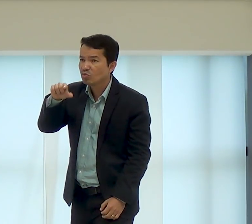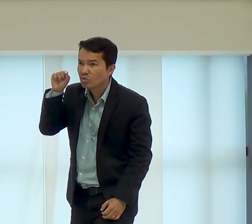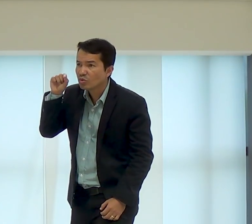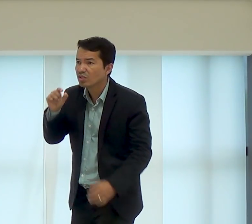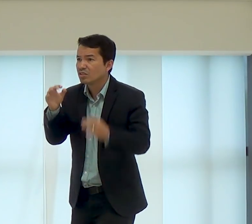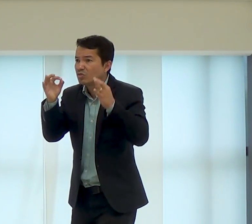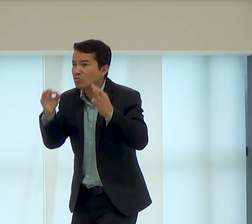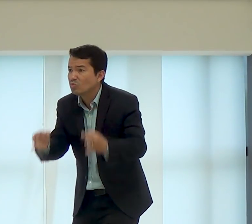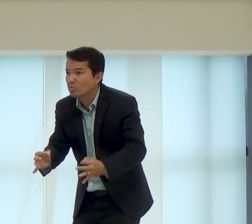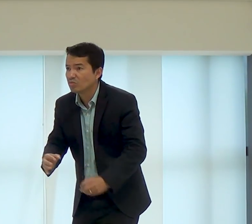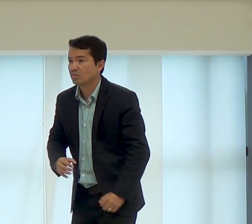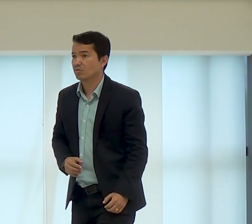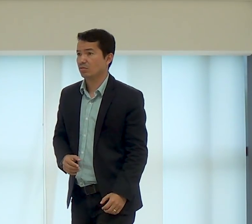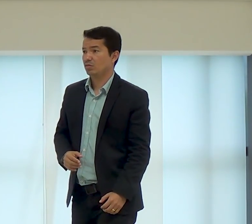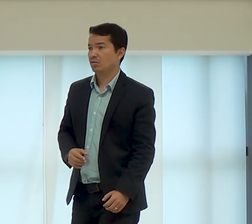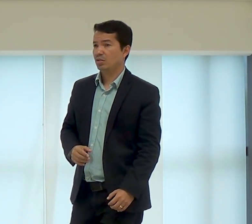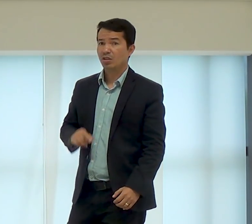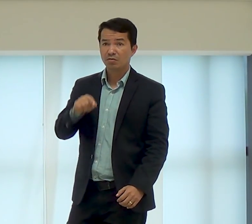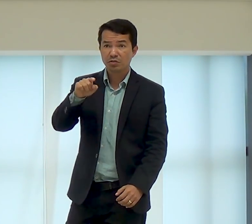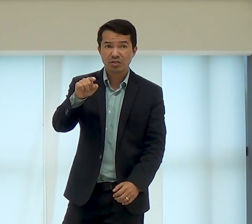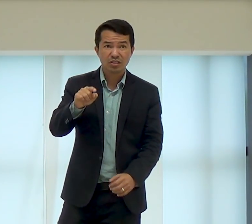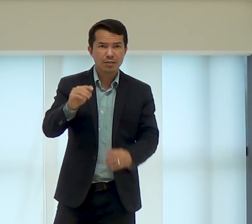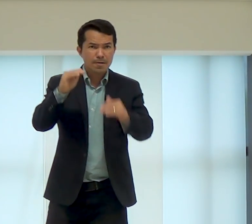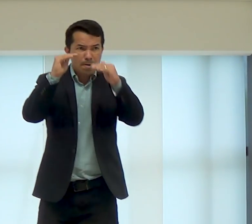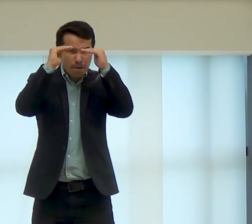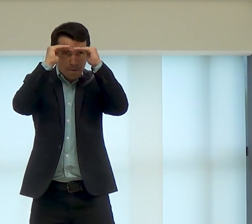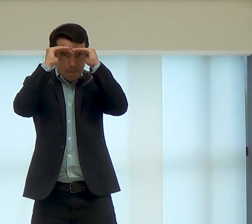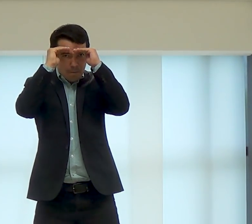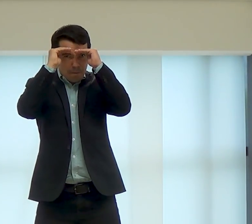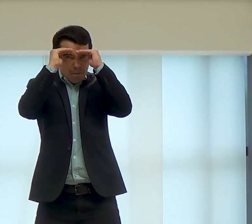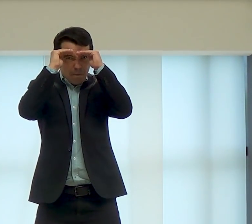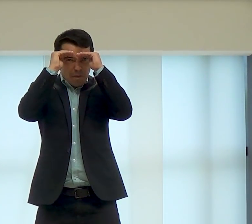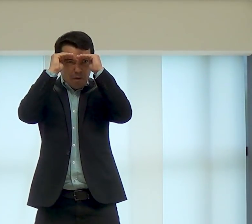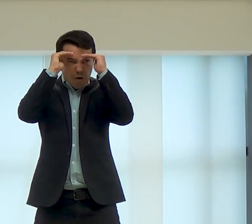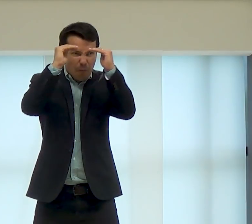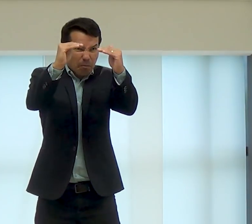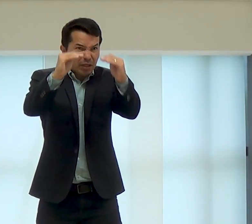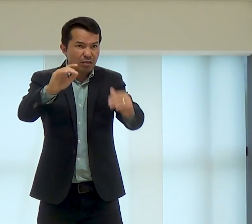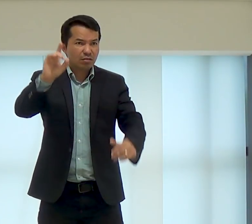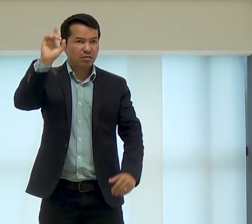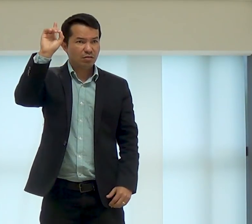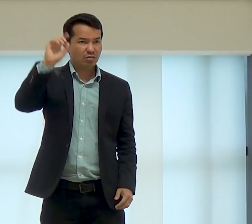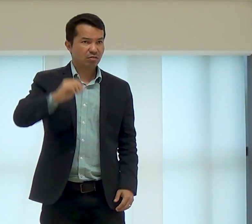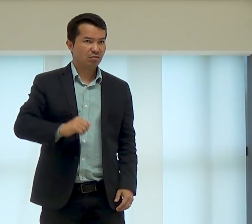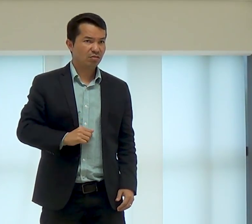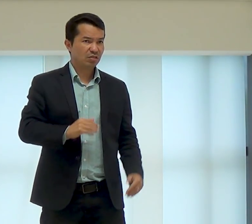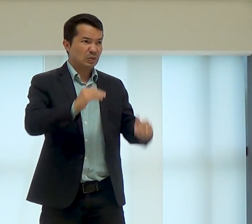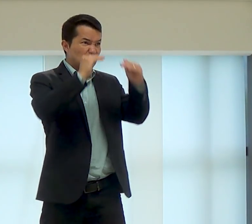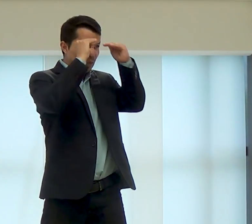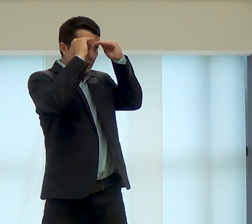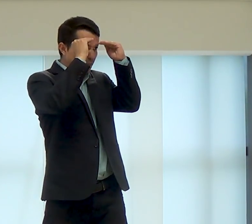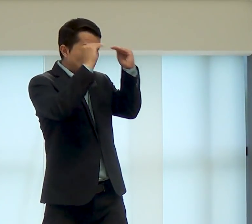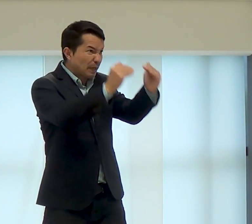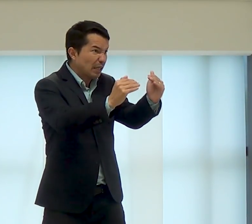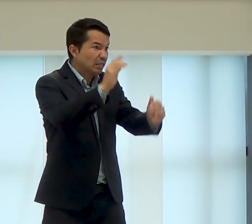justa, de forma correta, o que você escolheu por sua vida? Ser uma pessoa obediente a Deus?